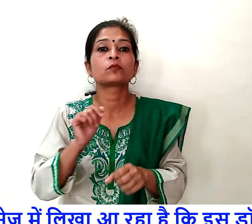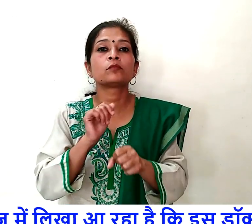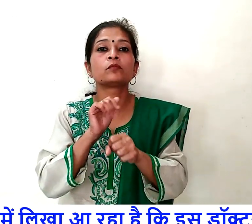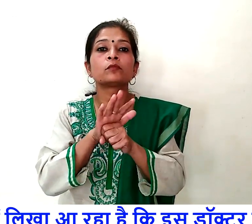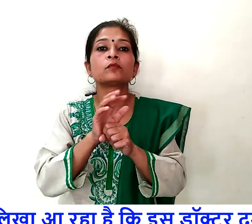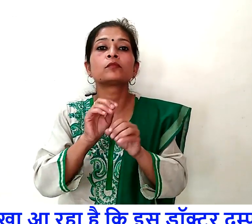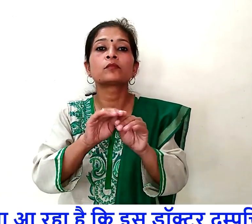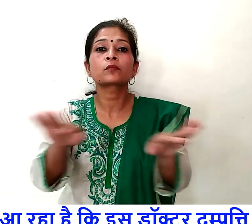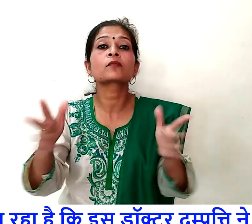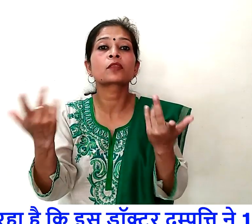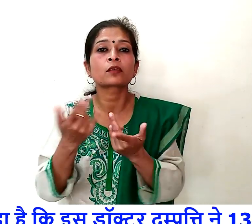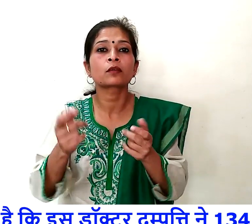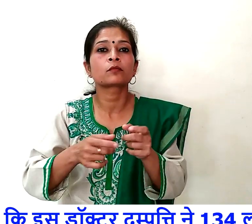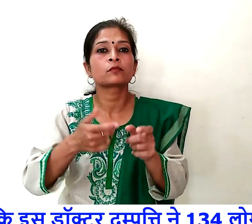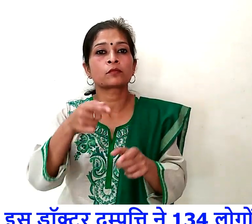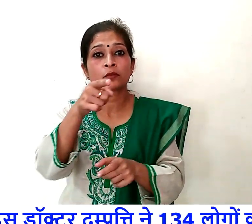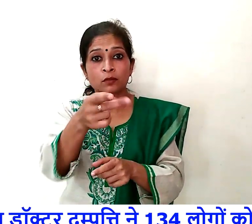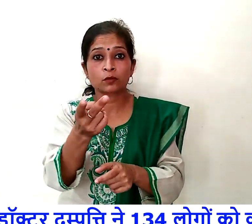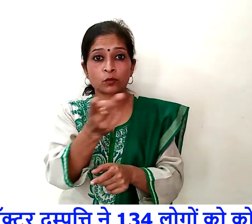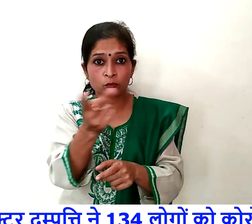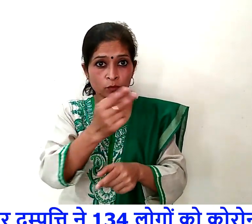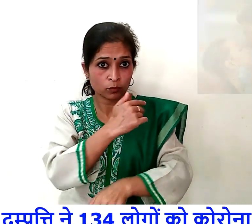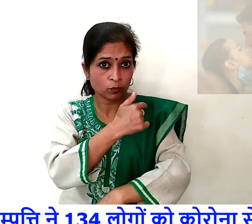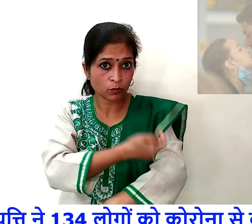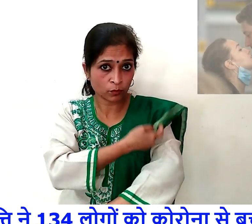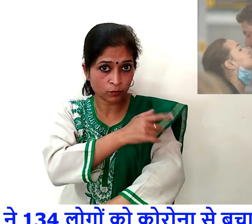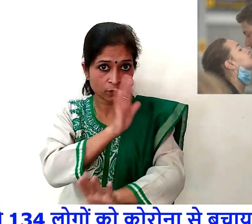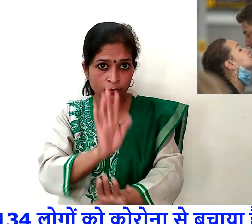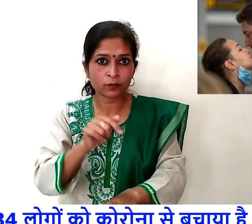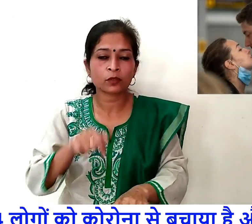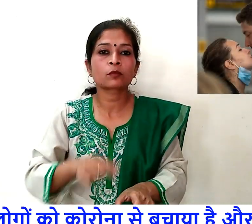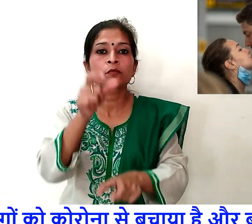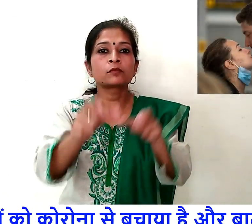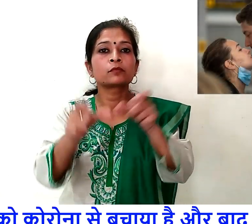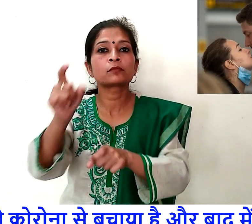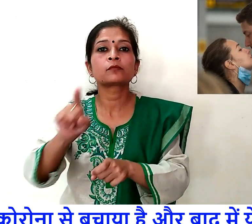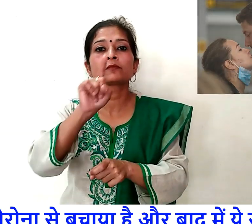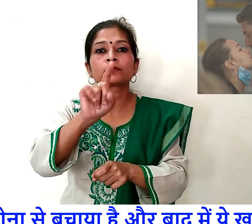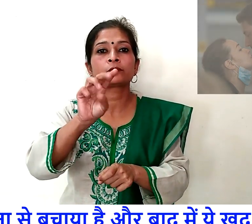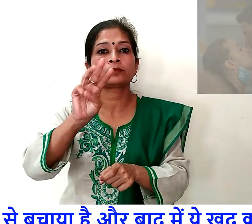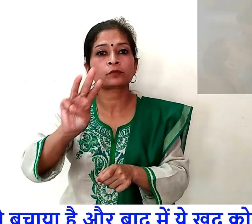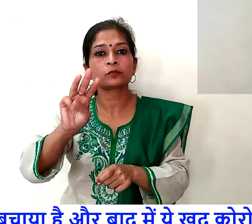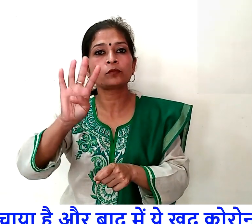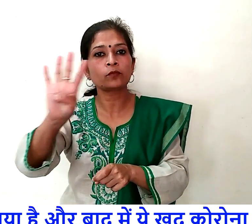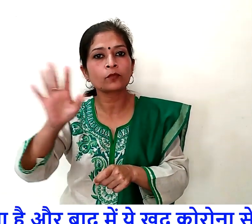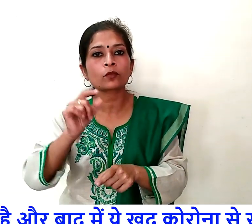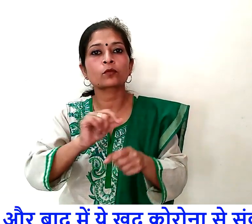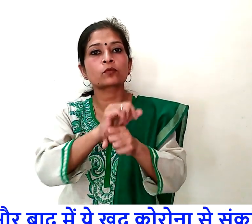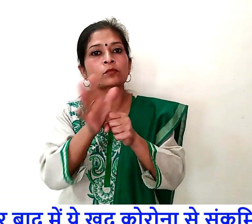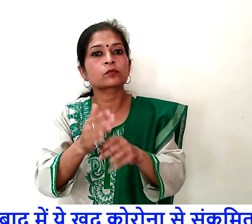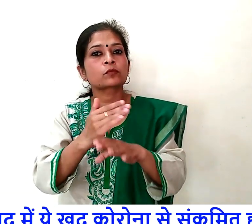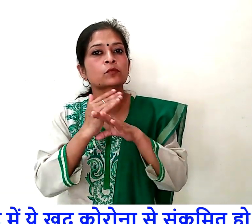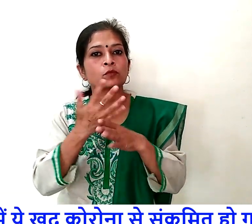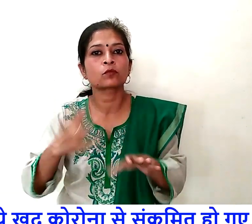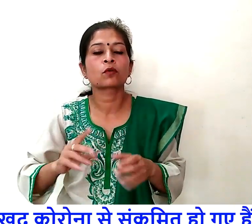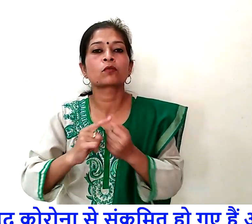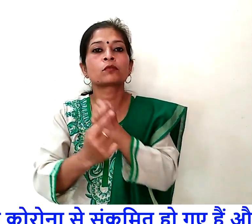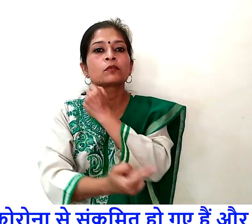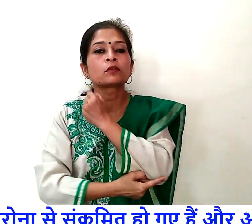लिखा आ रहा है कि इस डॉक्टर दमपत्ती ने 134 लोगों को कोरोना से बचाया है और बाद में ये खुद